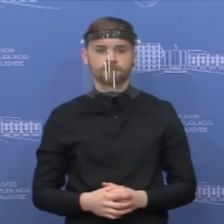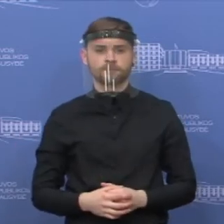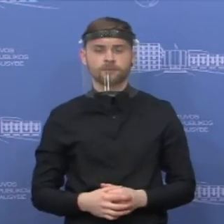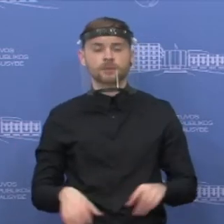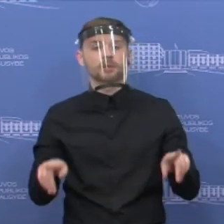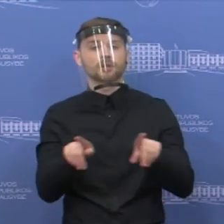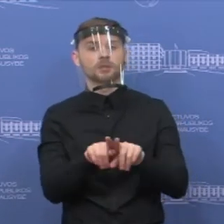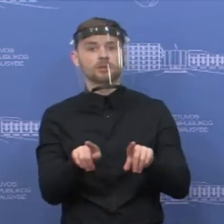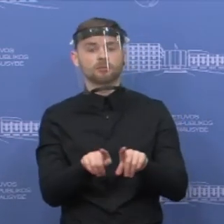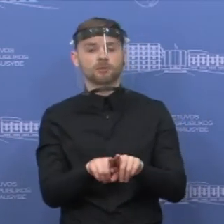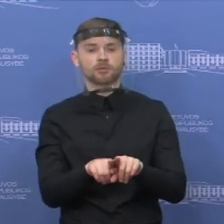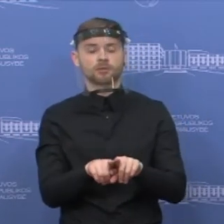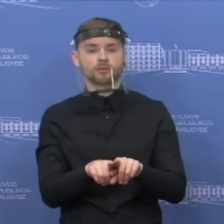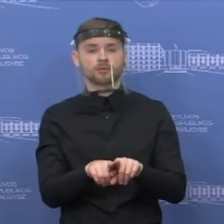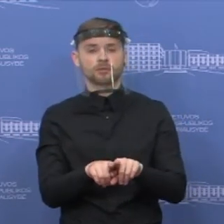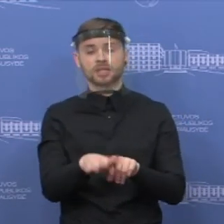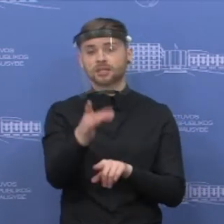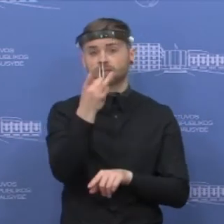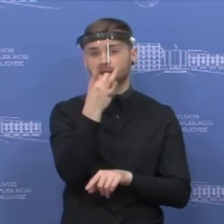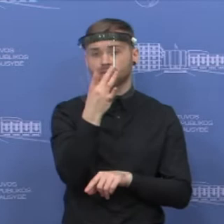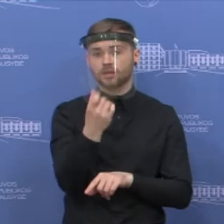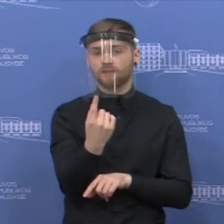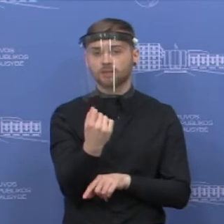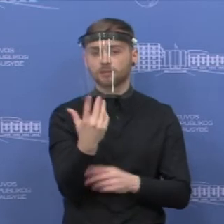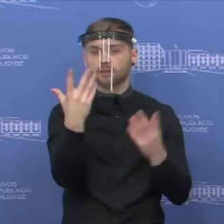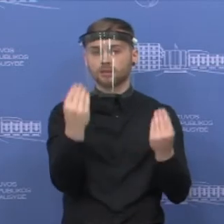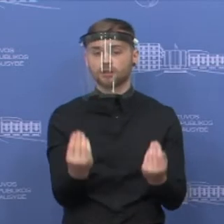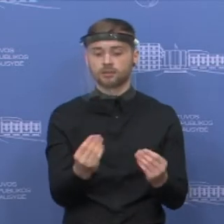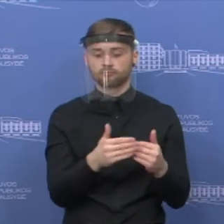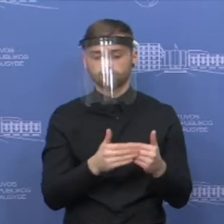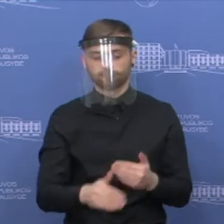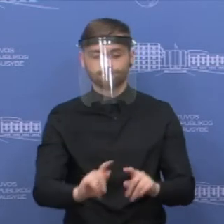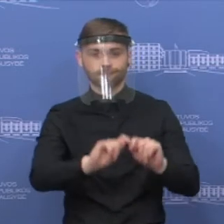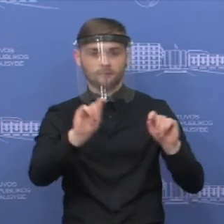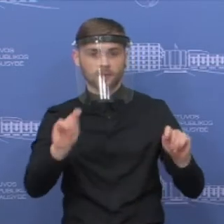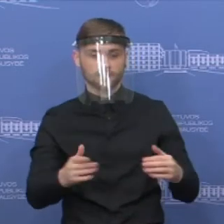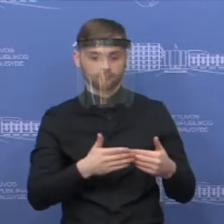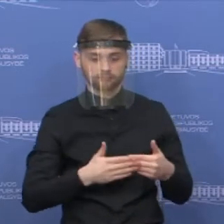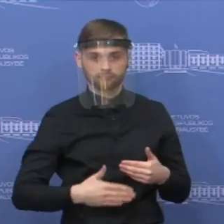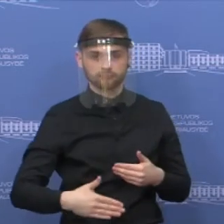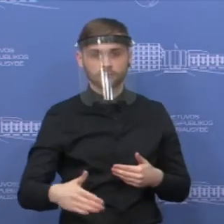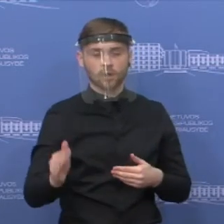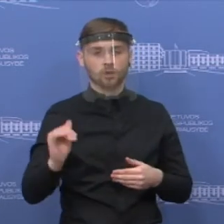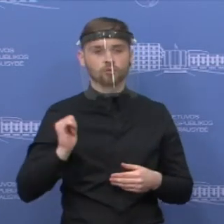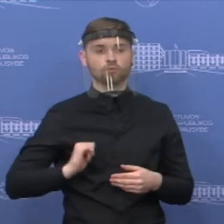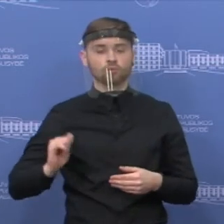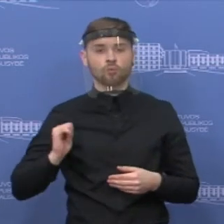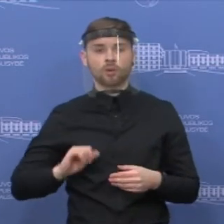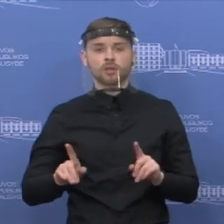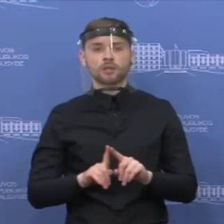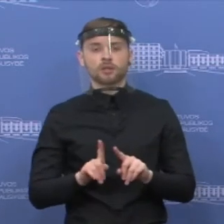gegužės 11 dienos keleiviai ir